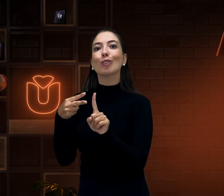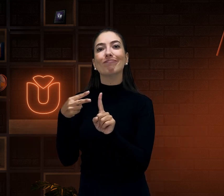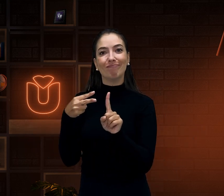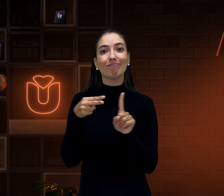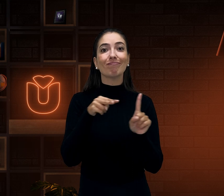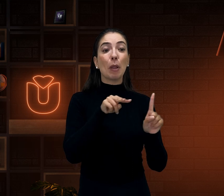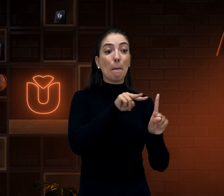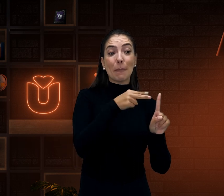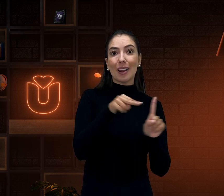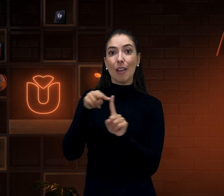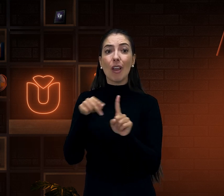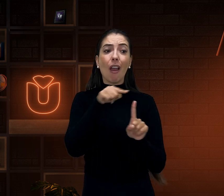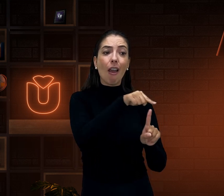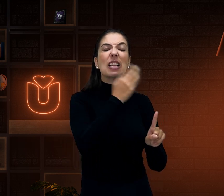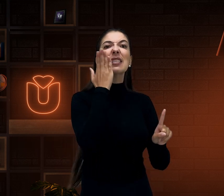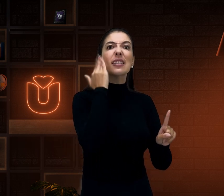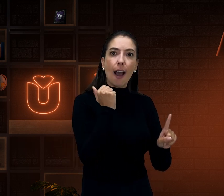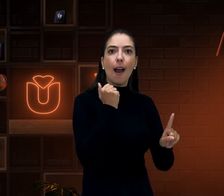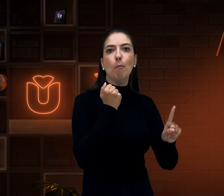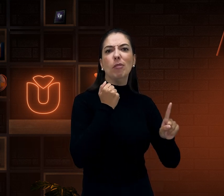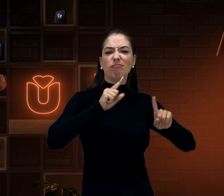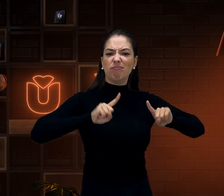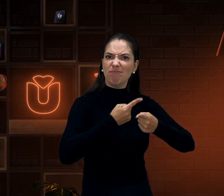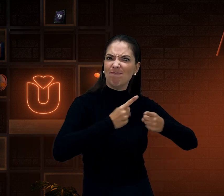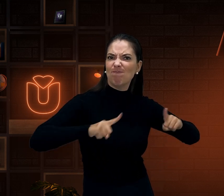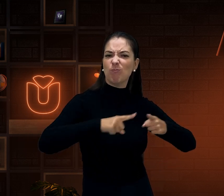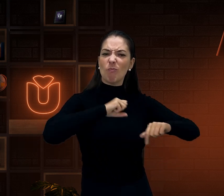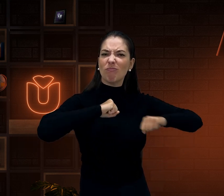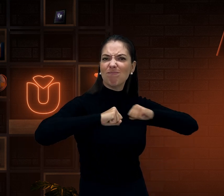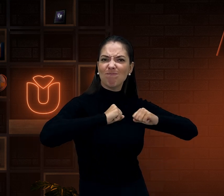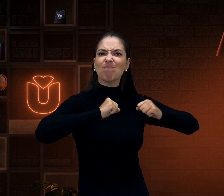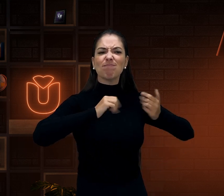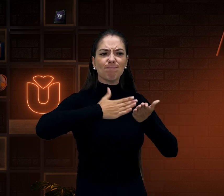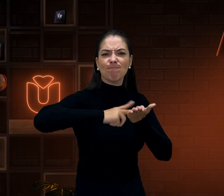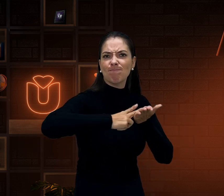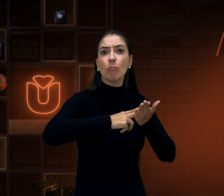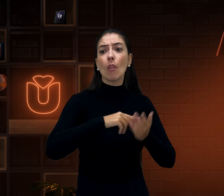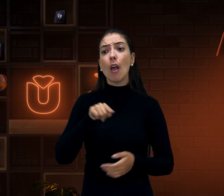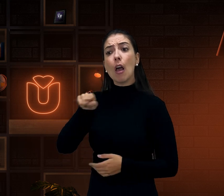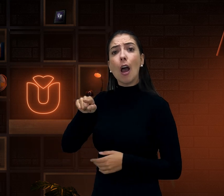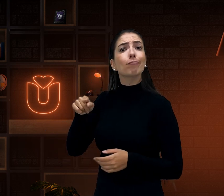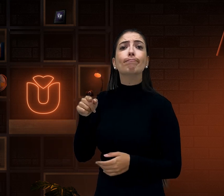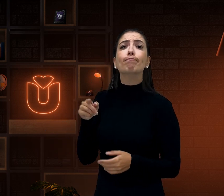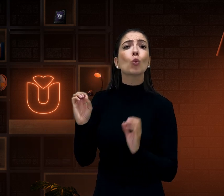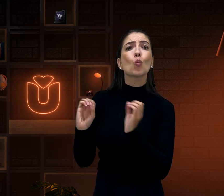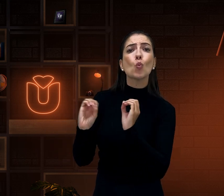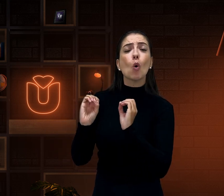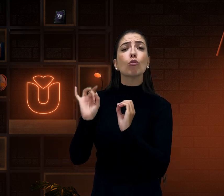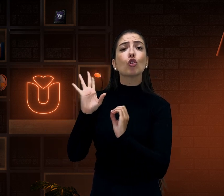essas perspectivas diferentes de quem sabe traduzir, de quem não sabe traduzir e